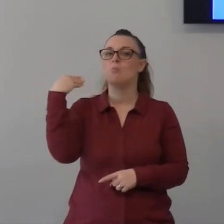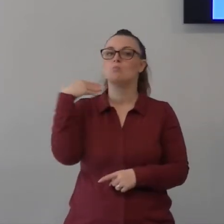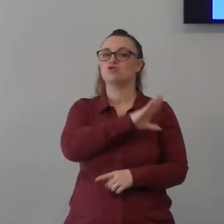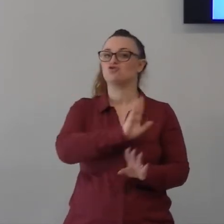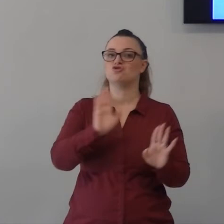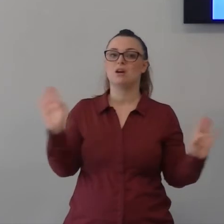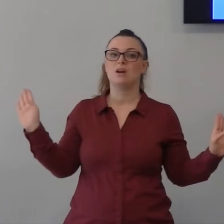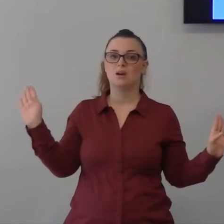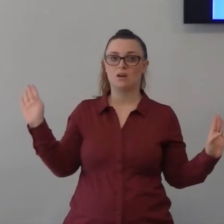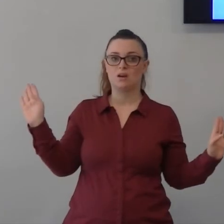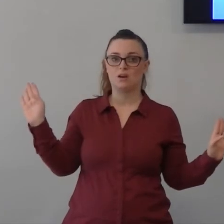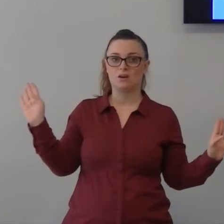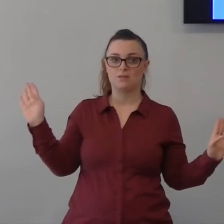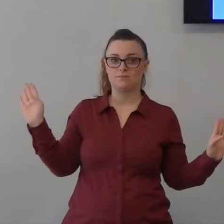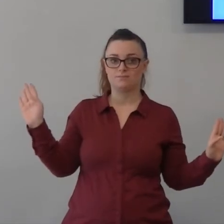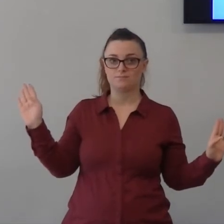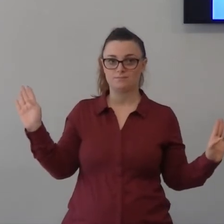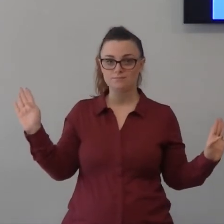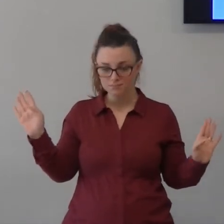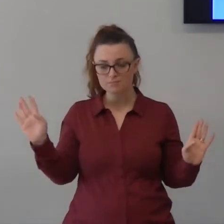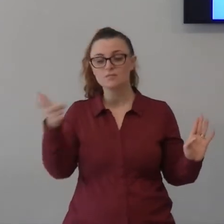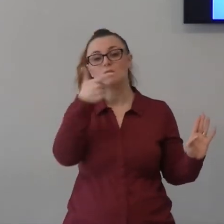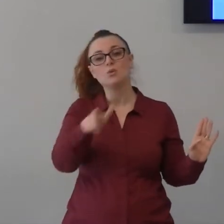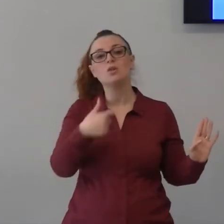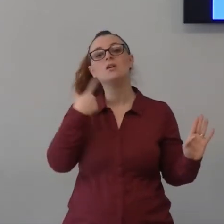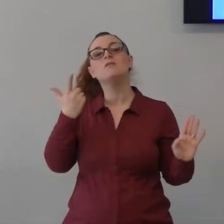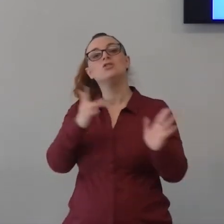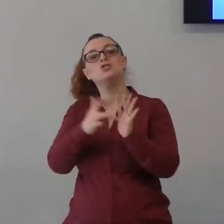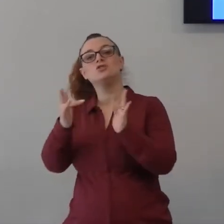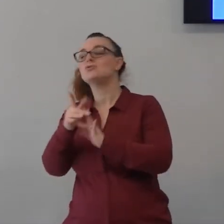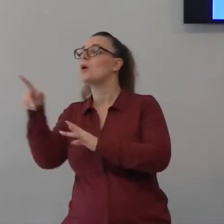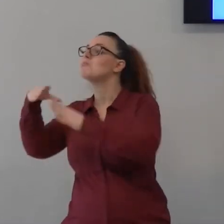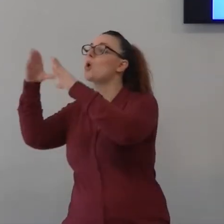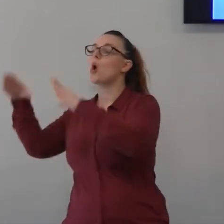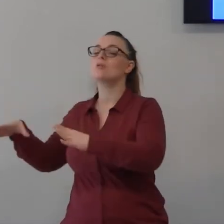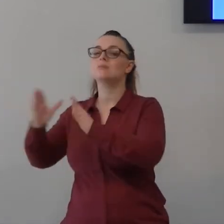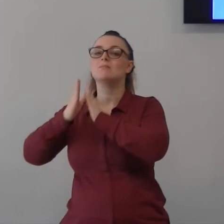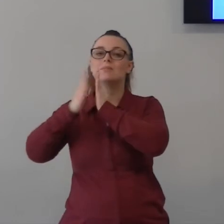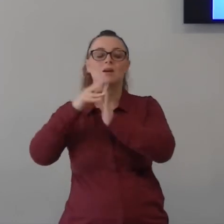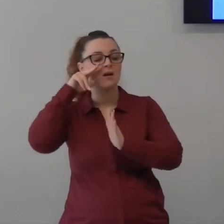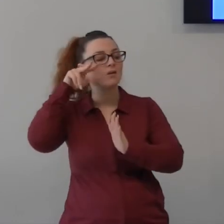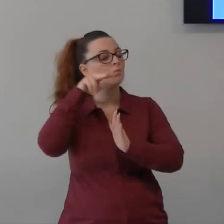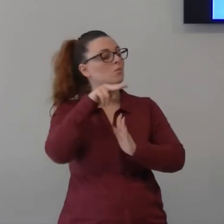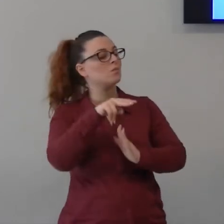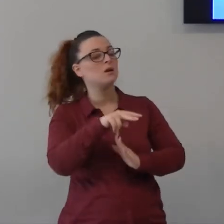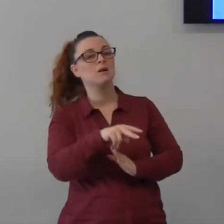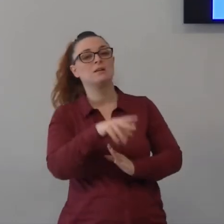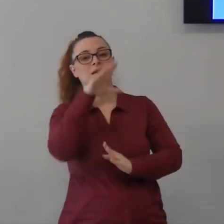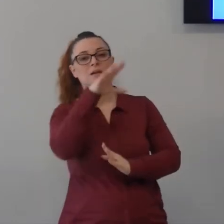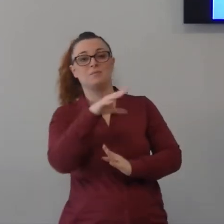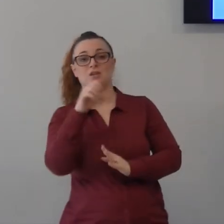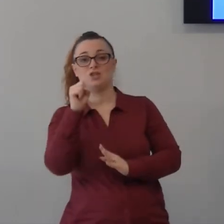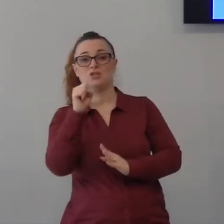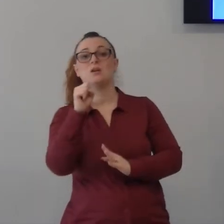situazione mentre Gesù è sul monte che prega per te guarda la situazione dall'alto vede i tuoi problemi